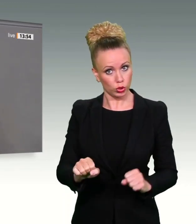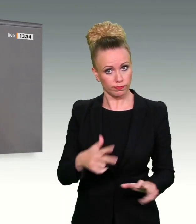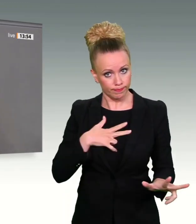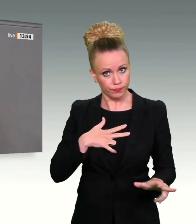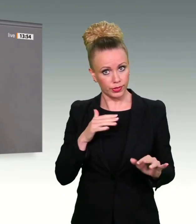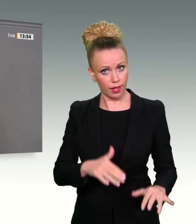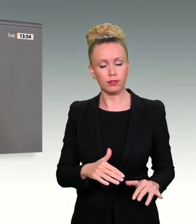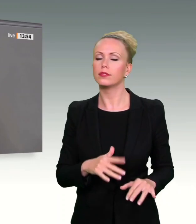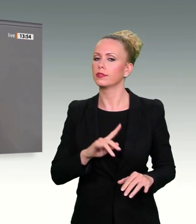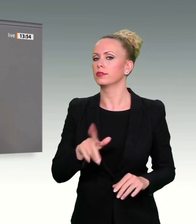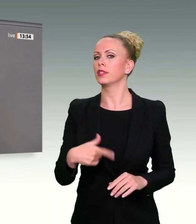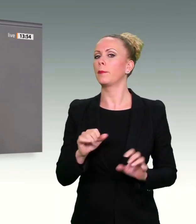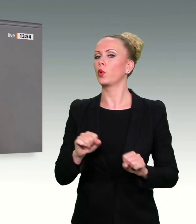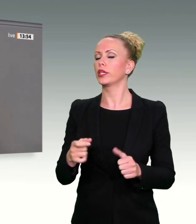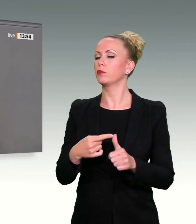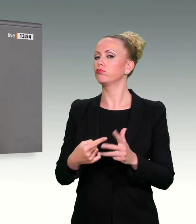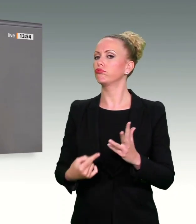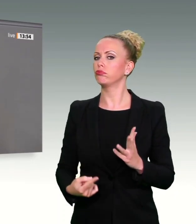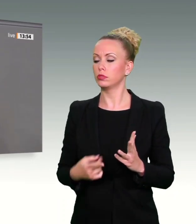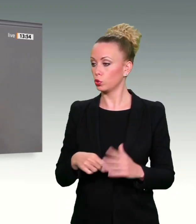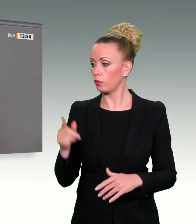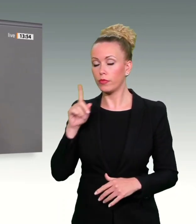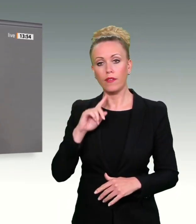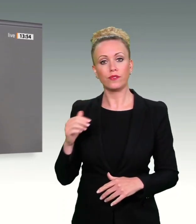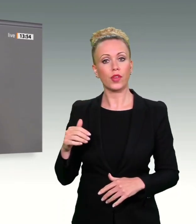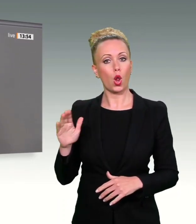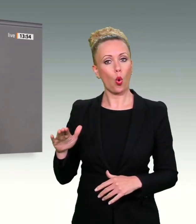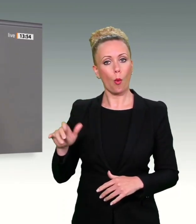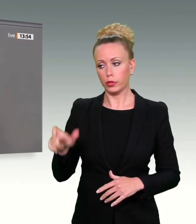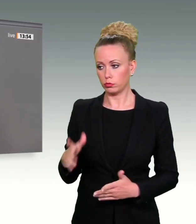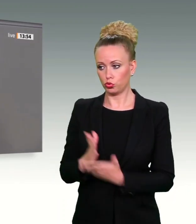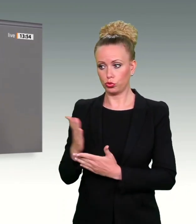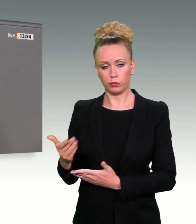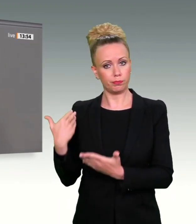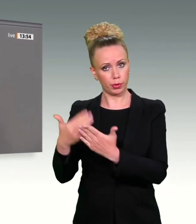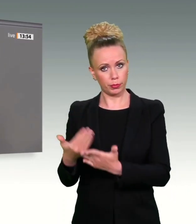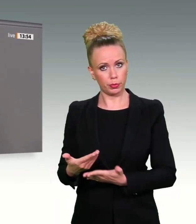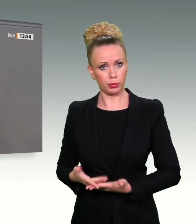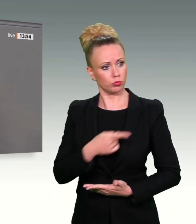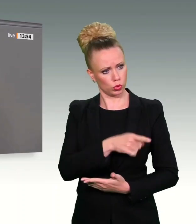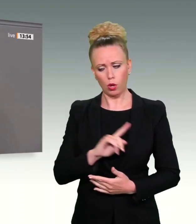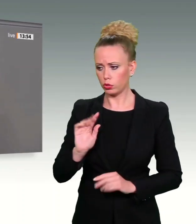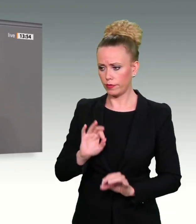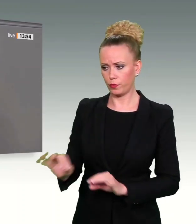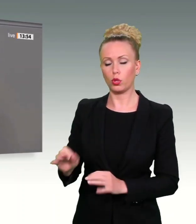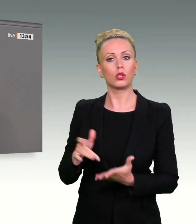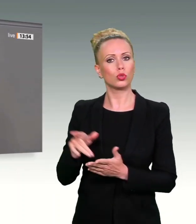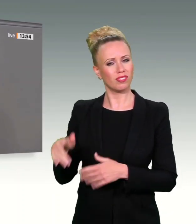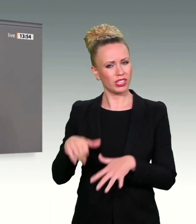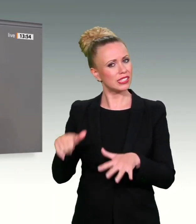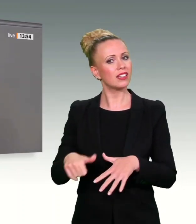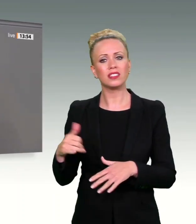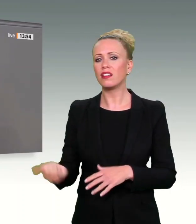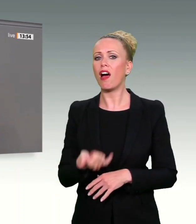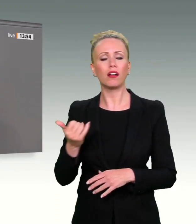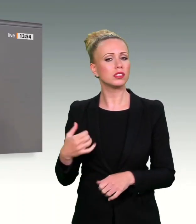auf den Tisch setzen, die meine Kollegin Frau Lob auch schon erwähnt hat, nämlich die, die seit 16 Jahren nicht behandelt worden sind. Und, Herr de Vries, wenn